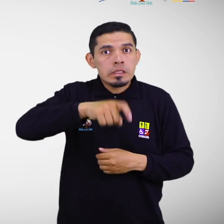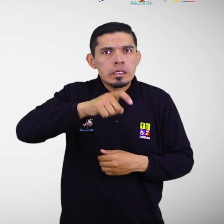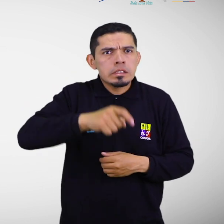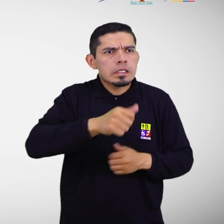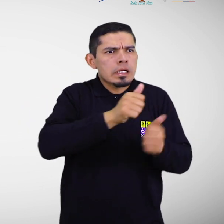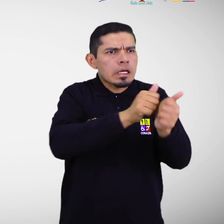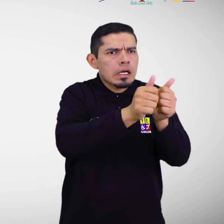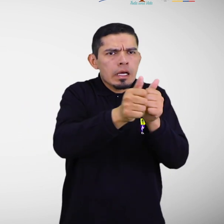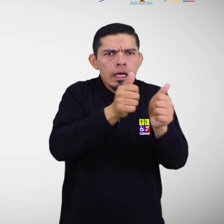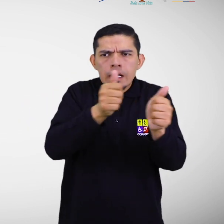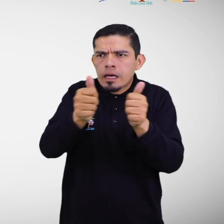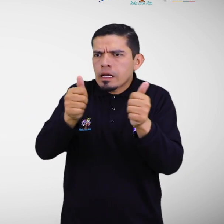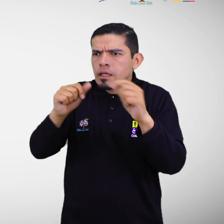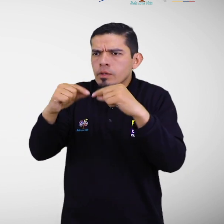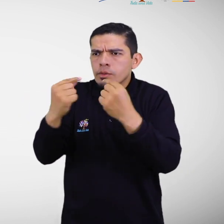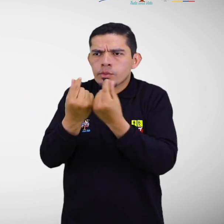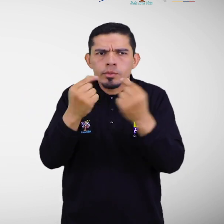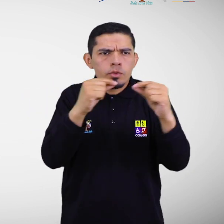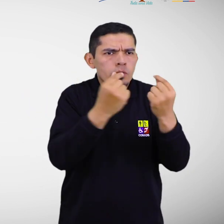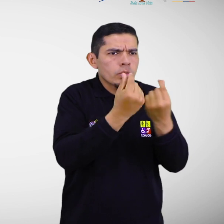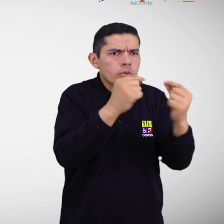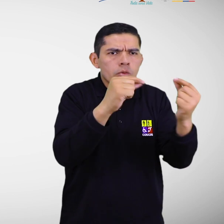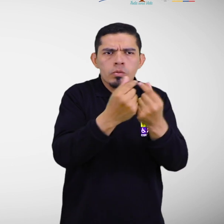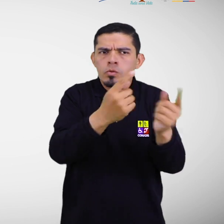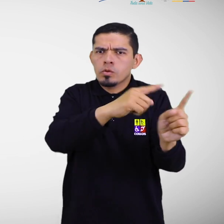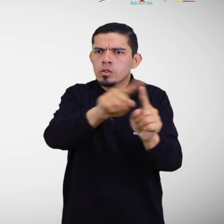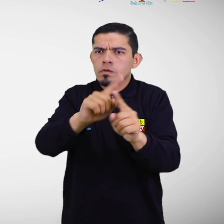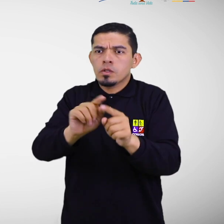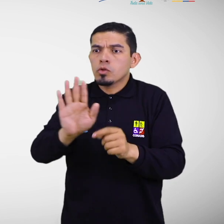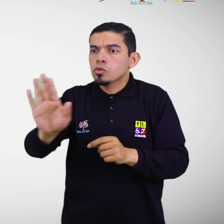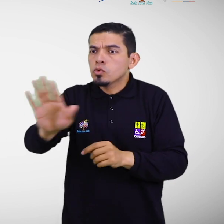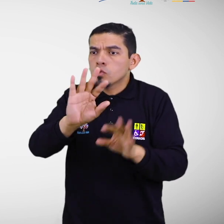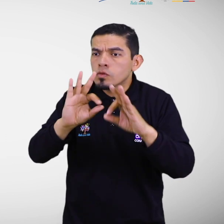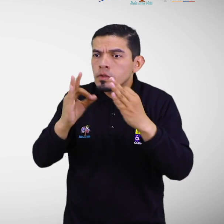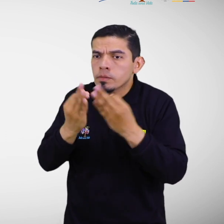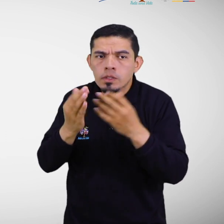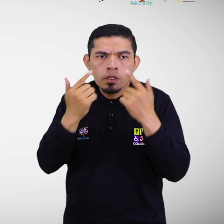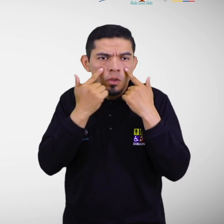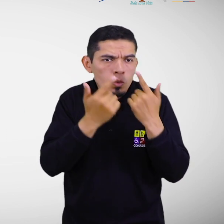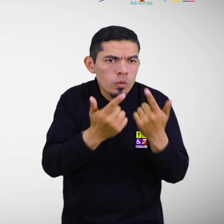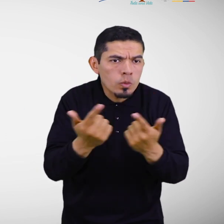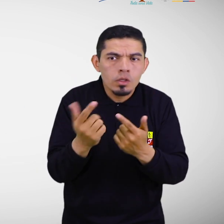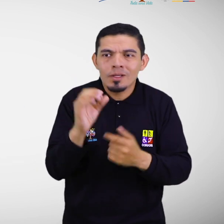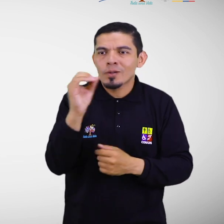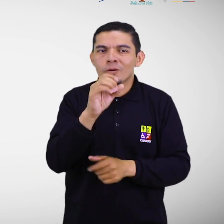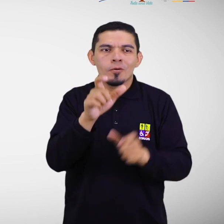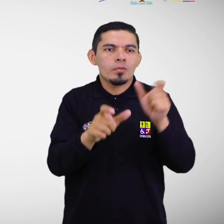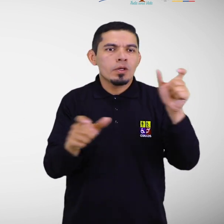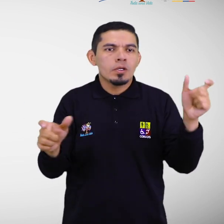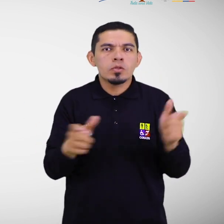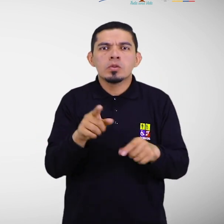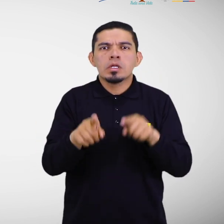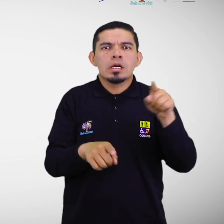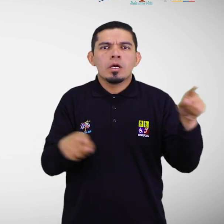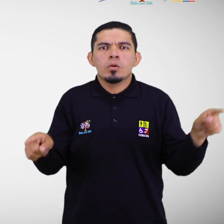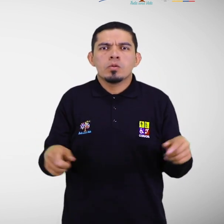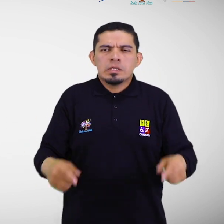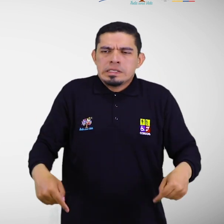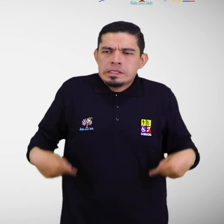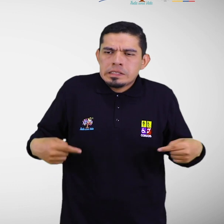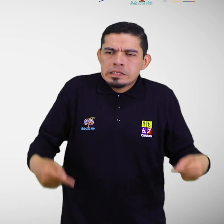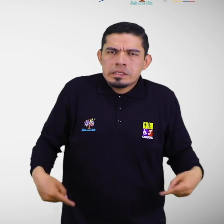específicas de las personas con discapacidad, sus familias y o cuidadores, y personas con movilidad reducida.